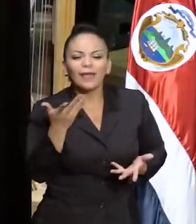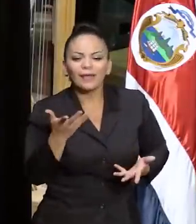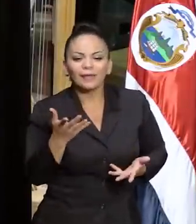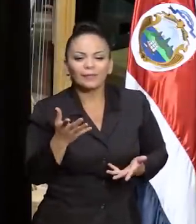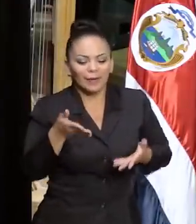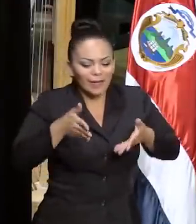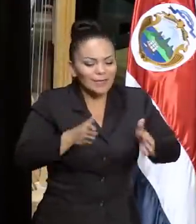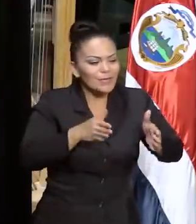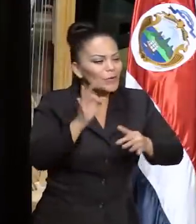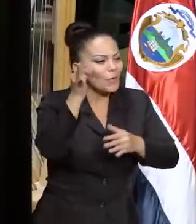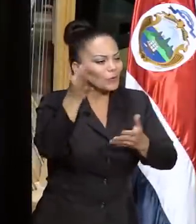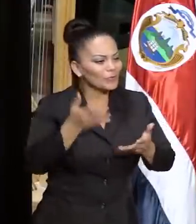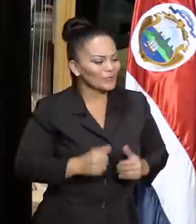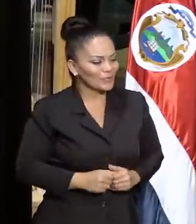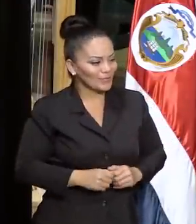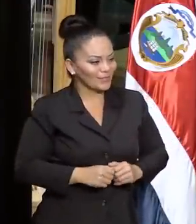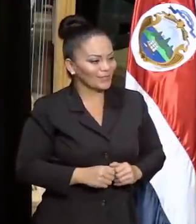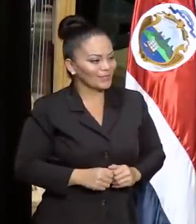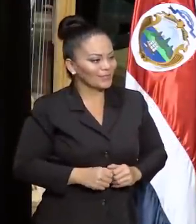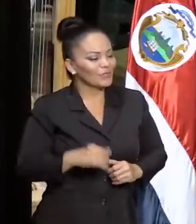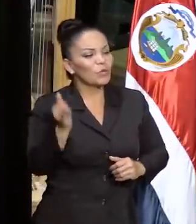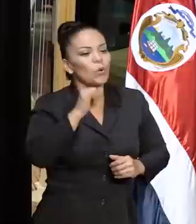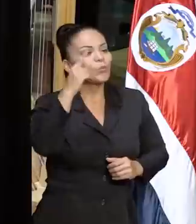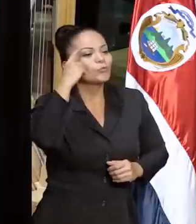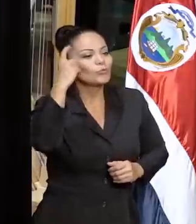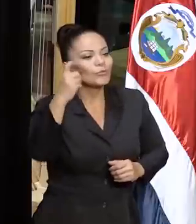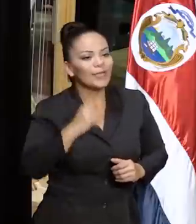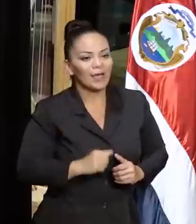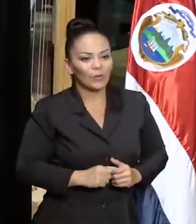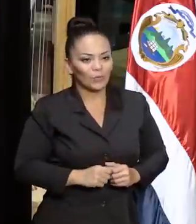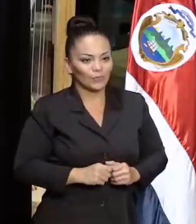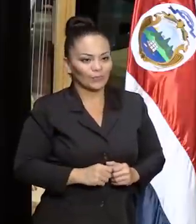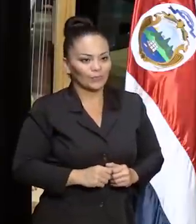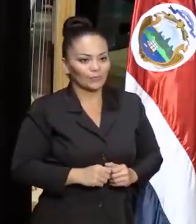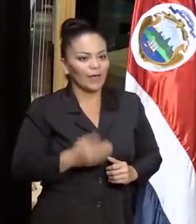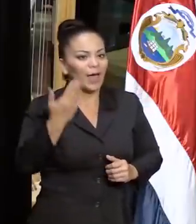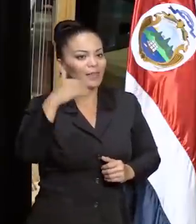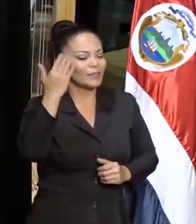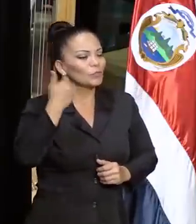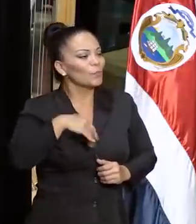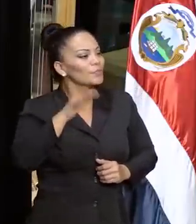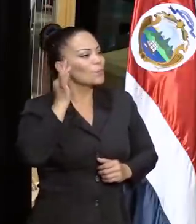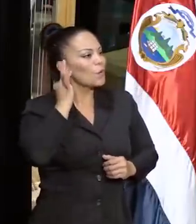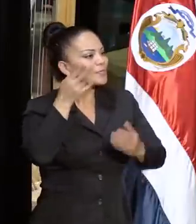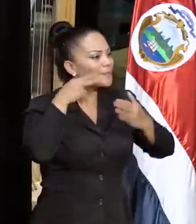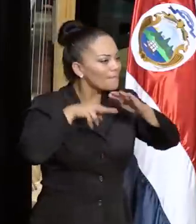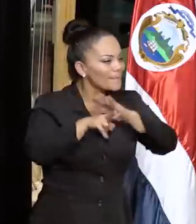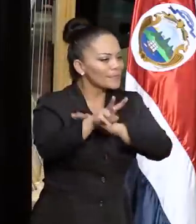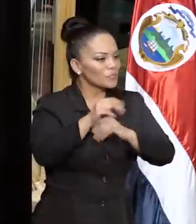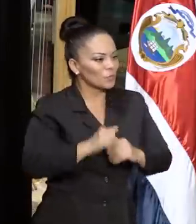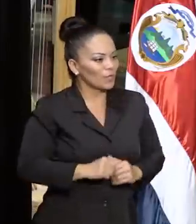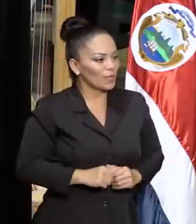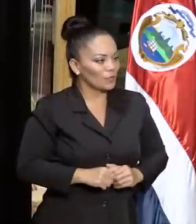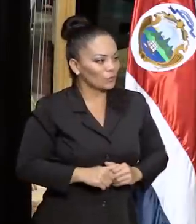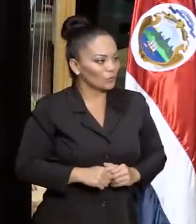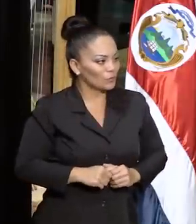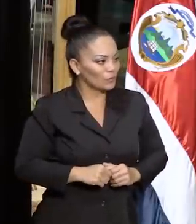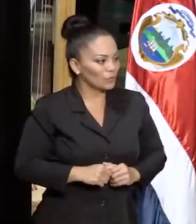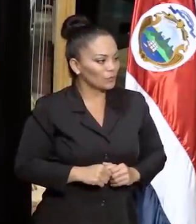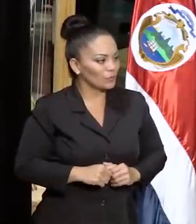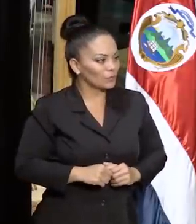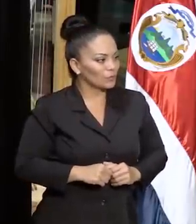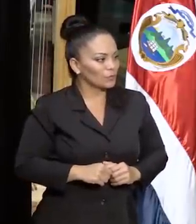nuestros hijos. Como soñaron aquellos hombres y mujeres visionarias que